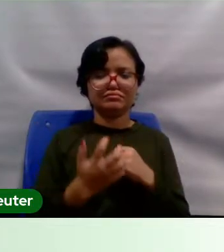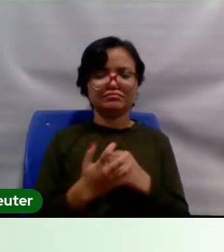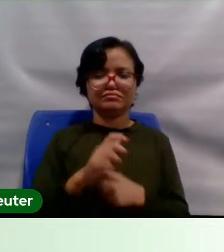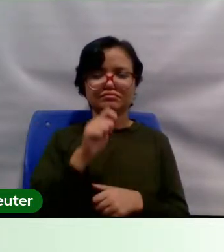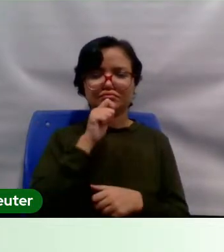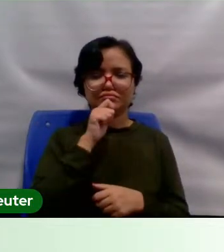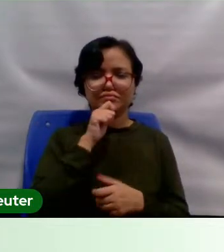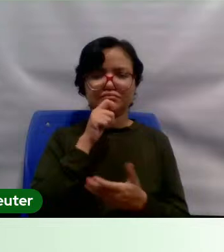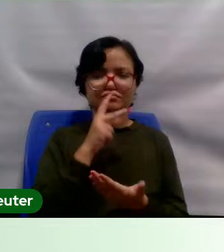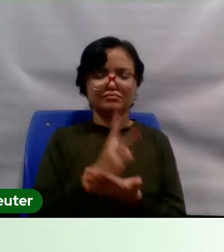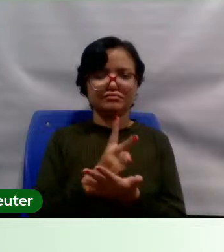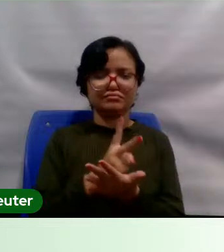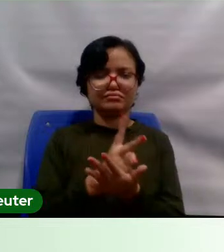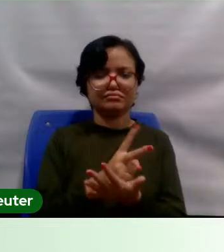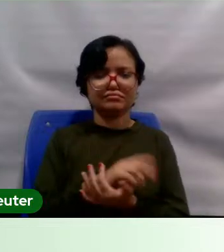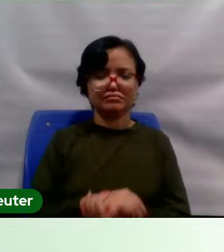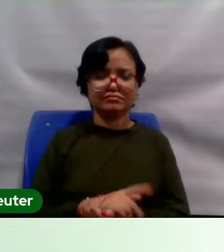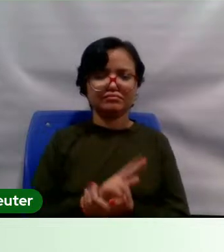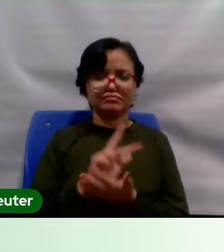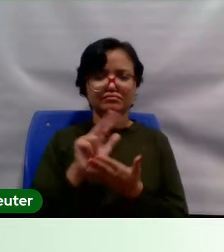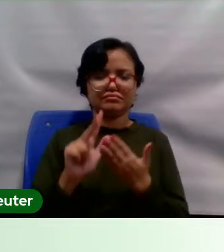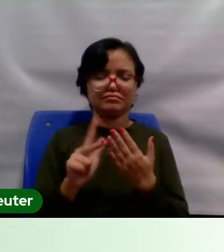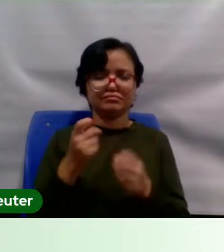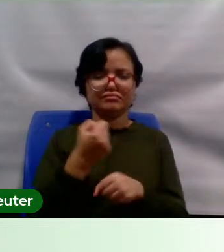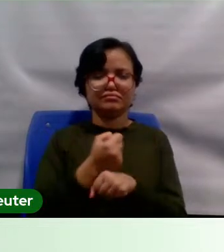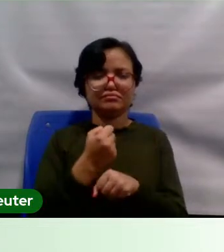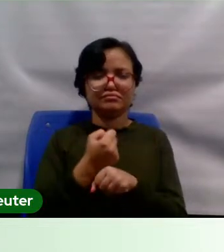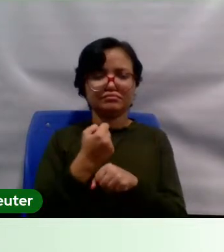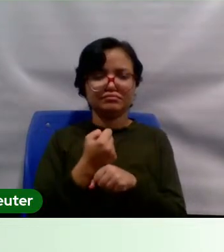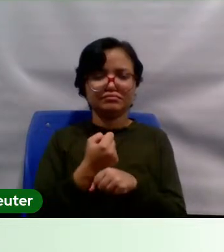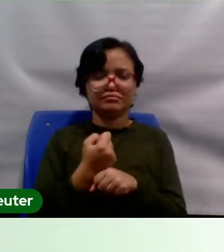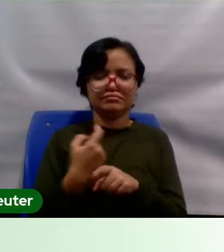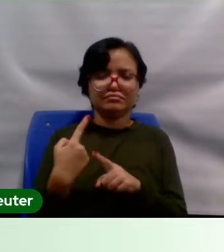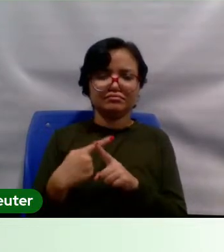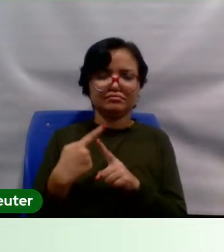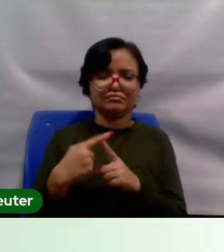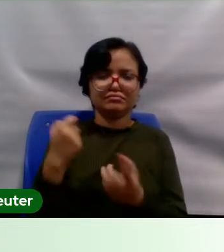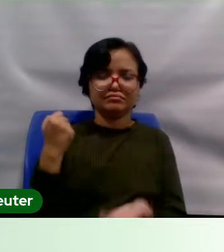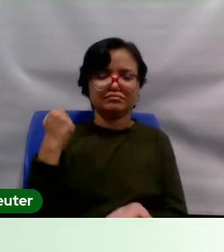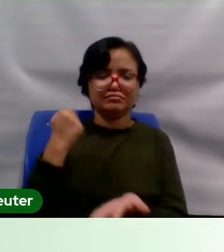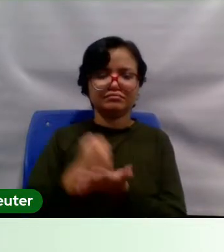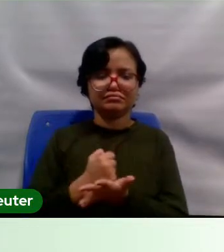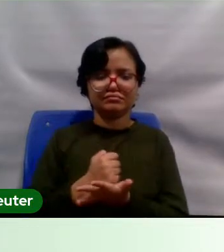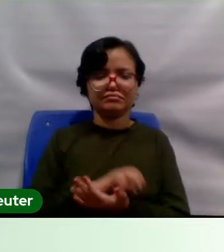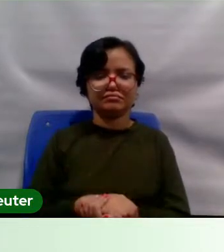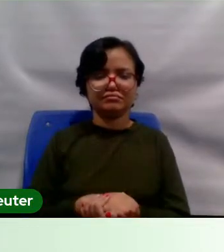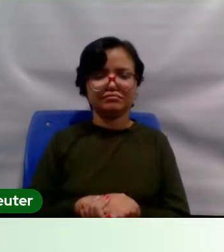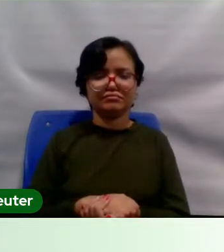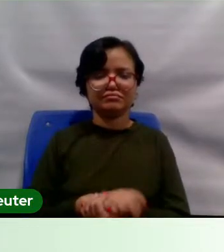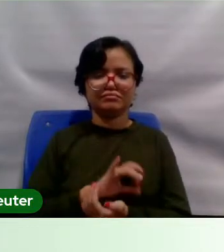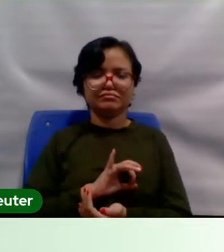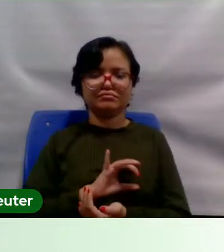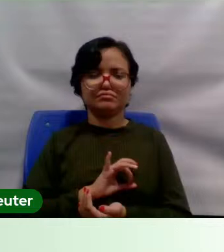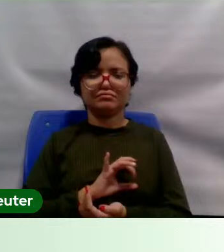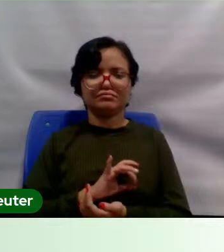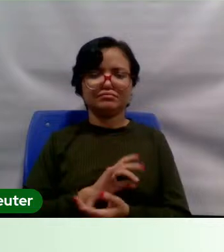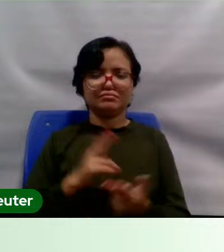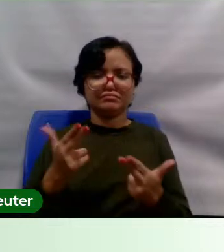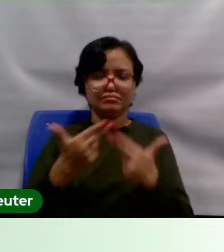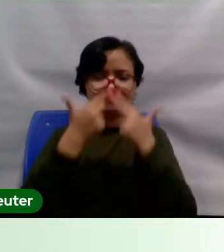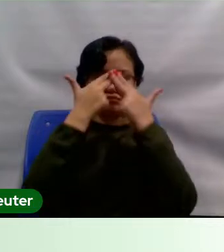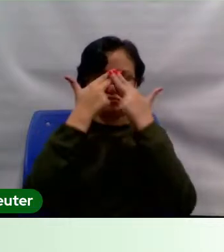presente por vários anos, porque ele vai deixar marcas, ele vai deixar traumas, não só das 600,